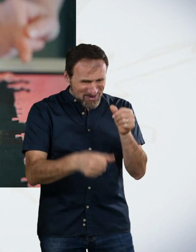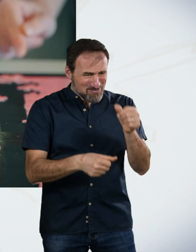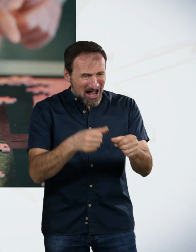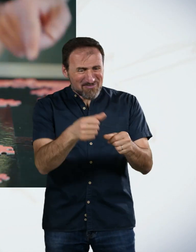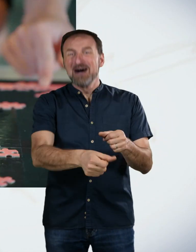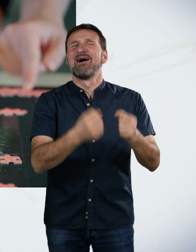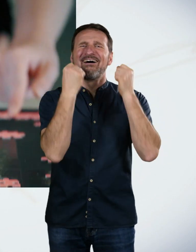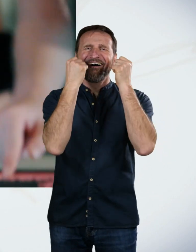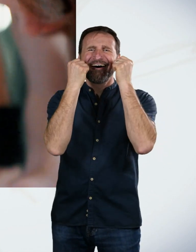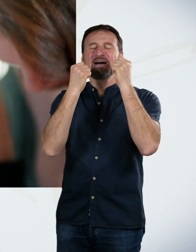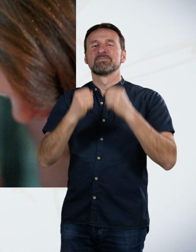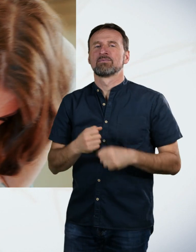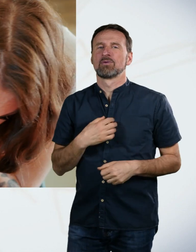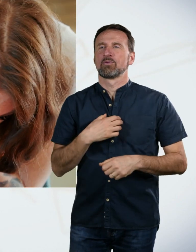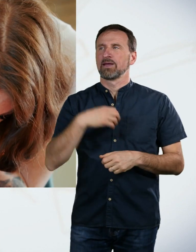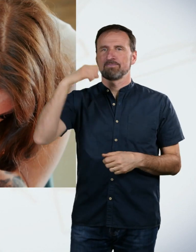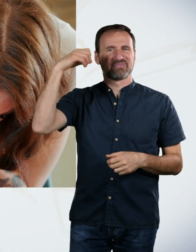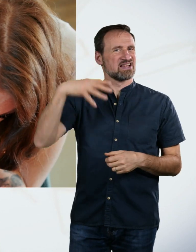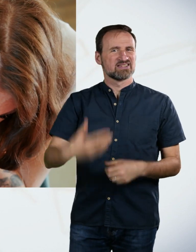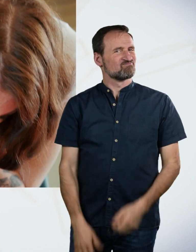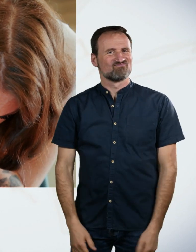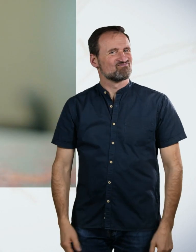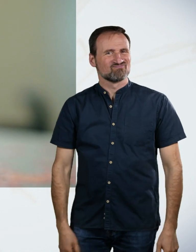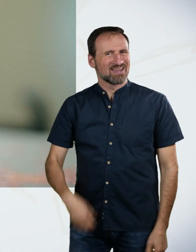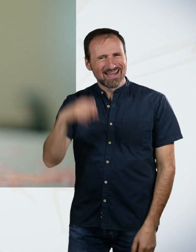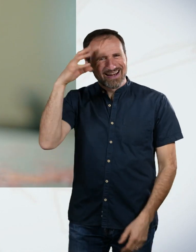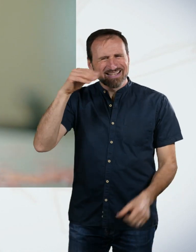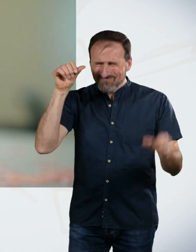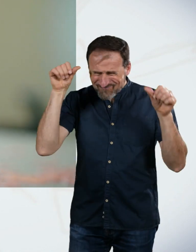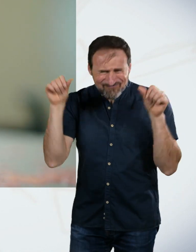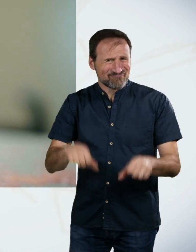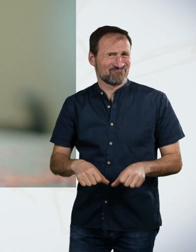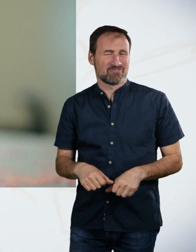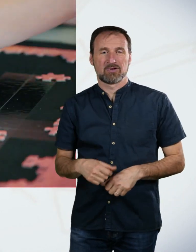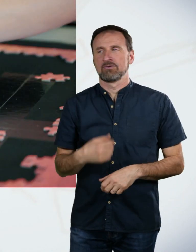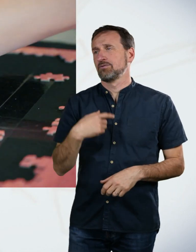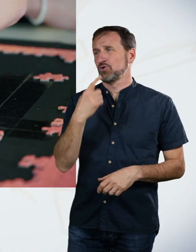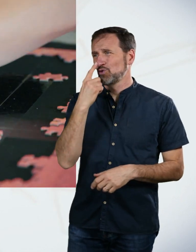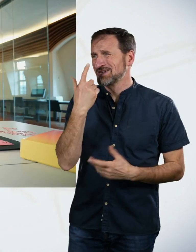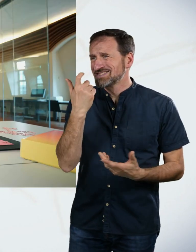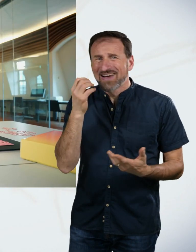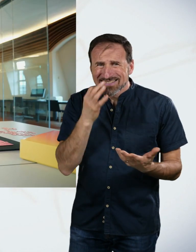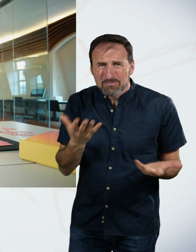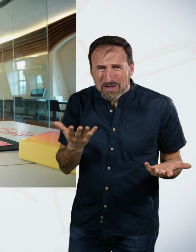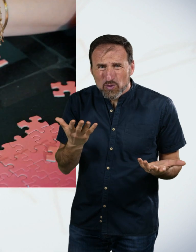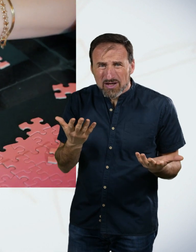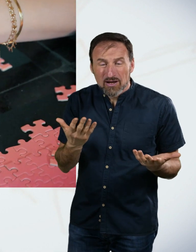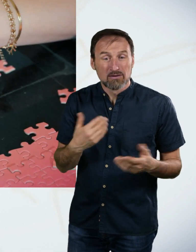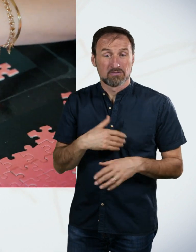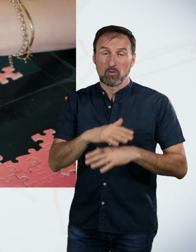Guck mal, das ist doch gar nicht meine Farbe. Das Licht war einfach miserabel. Wir hatten halt nur noch 20 Minuten. Und sind wir mal ehrlich, wir hatten da noch genug Puzzleteile, obwohl